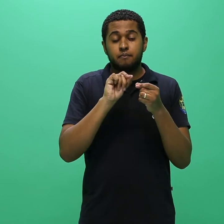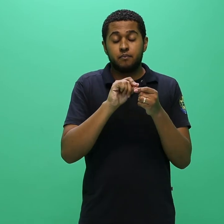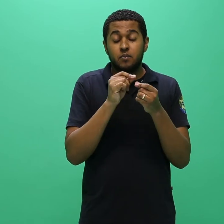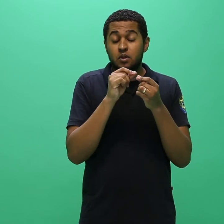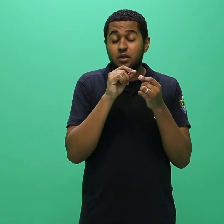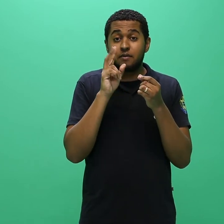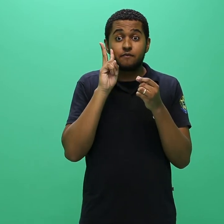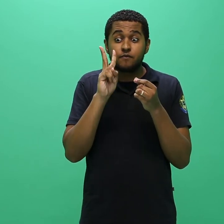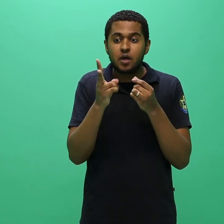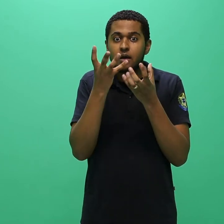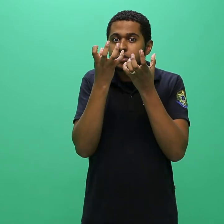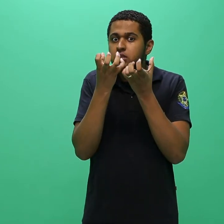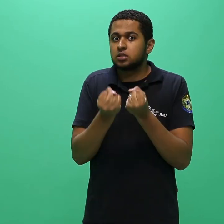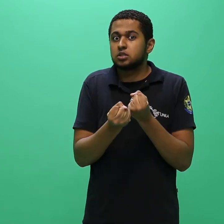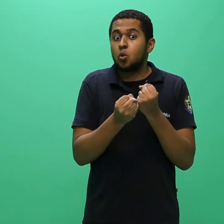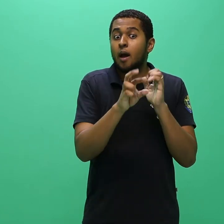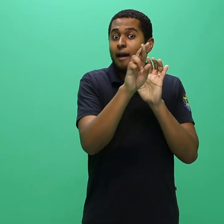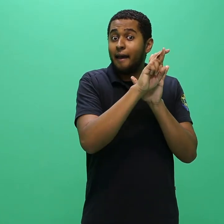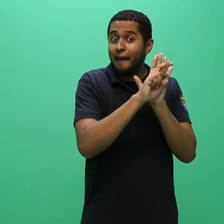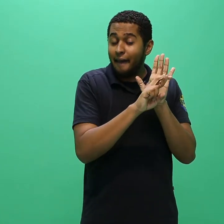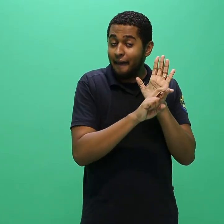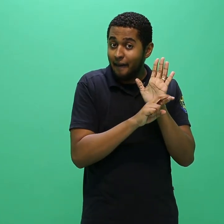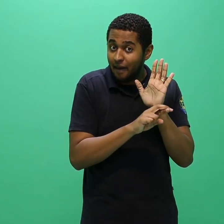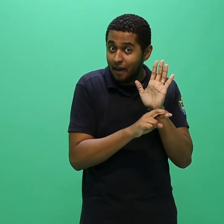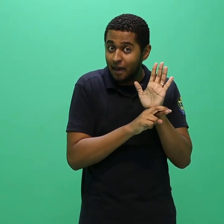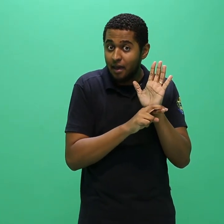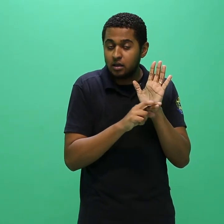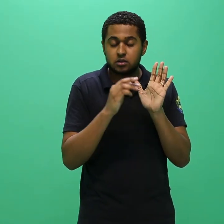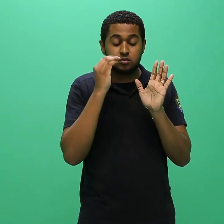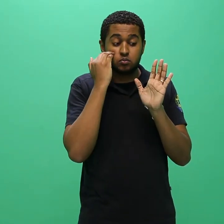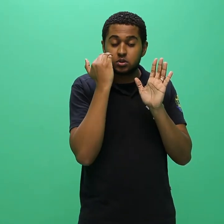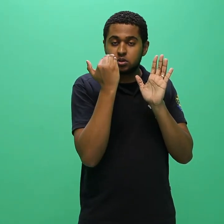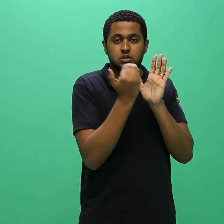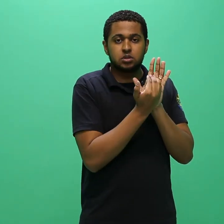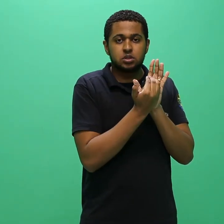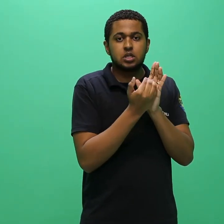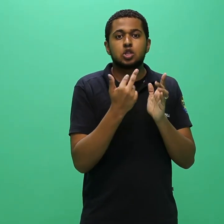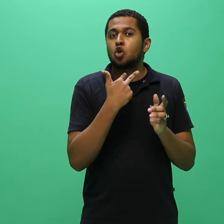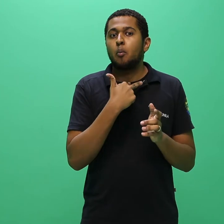normas aqui contidas, não cabendo alegar desconhecimento.